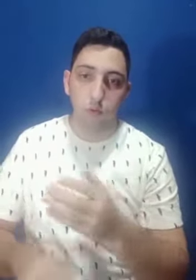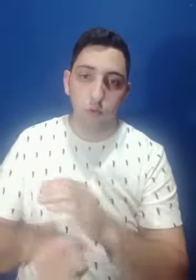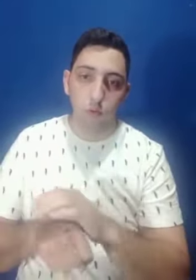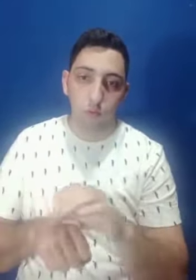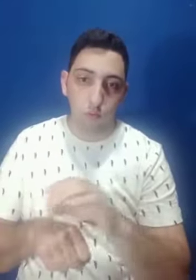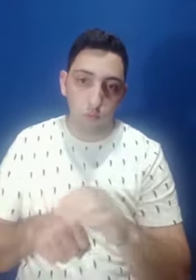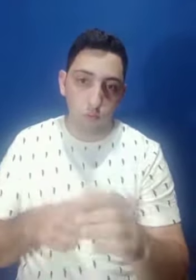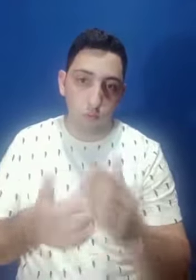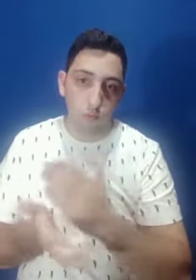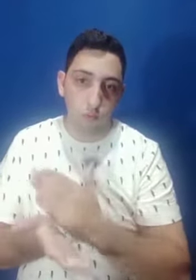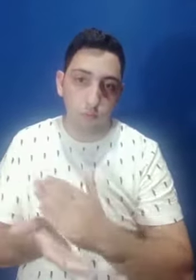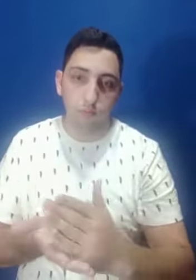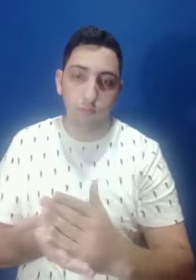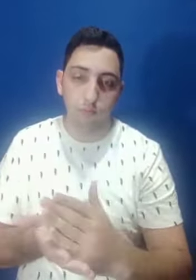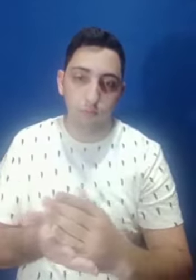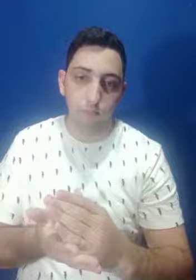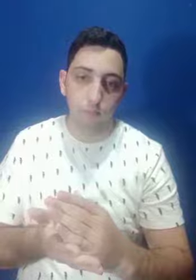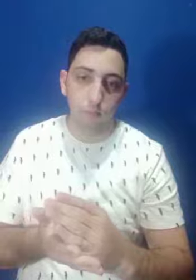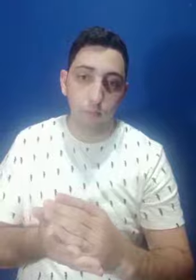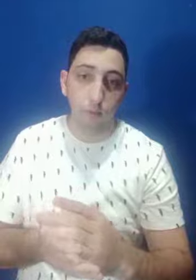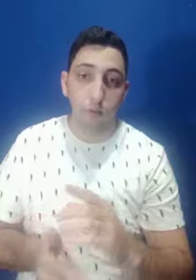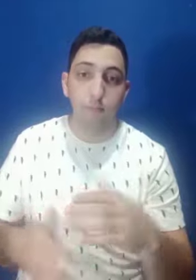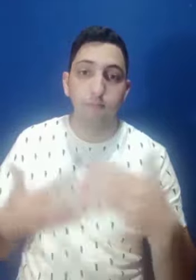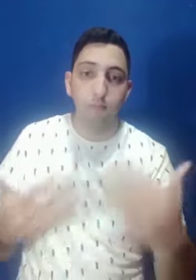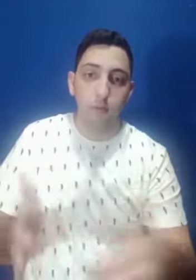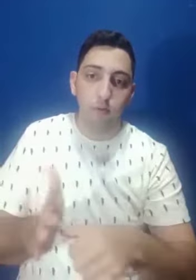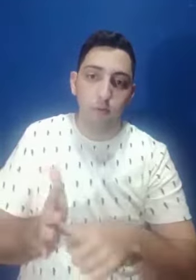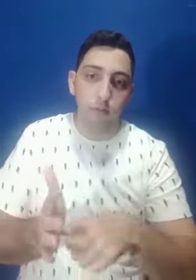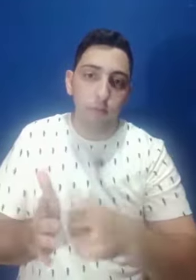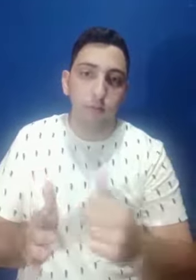Então, junto com dois amigos, iniciamos esse curso.